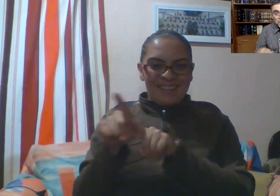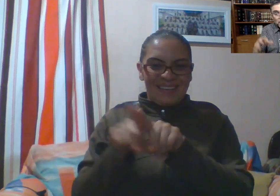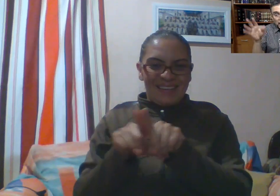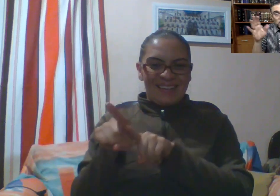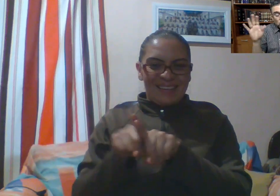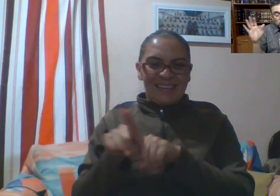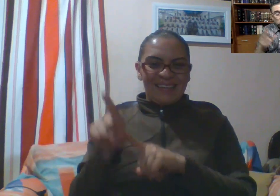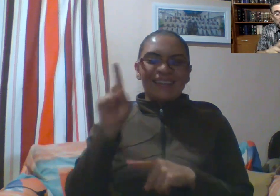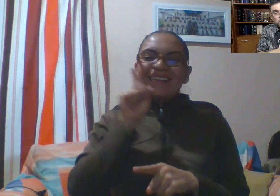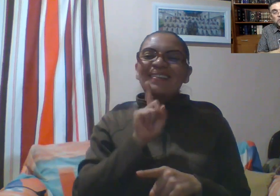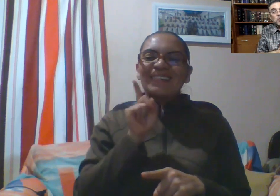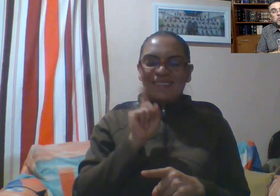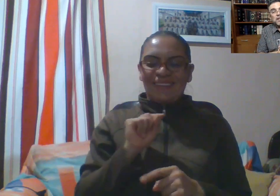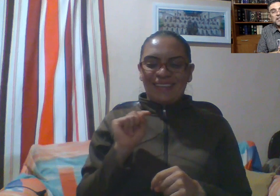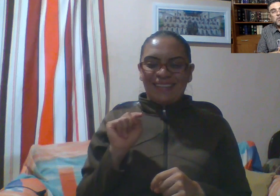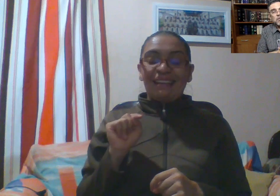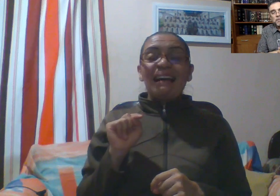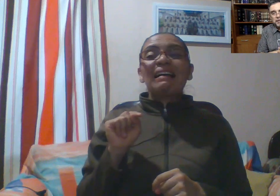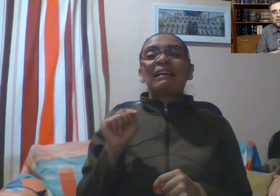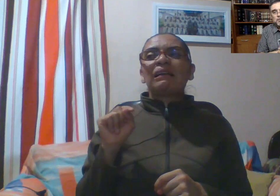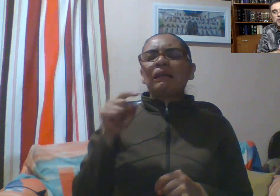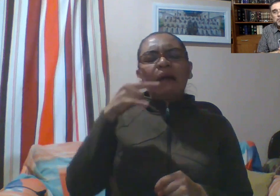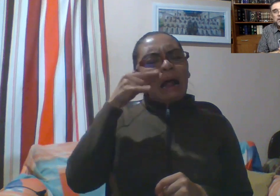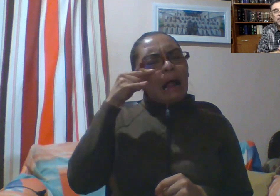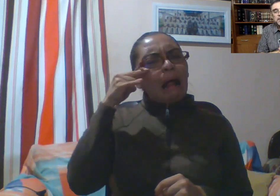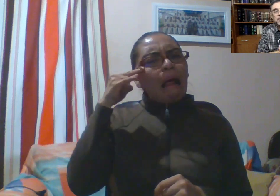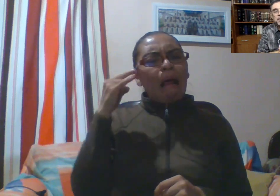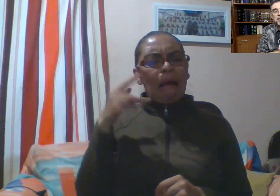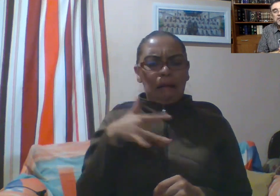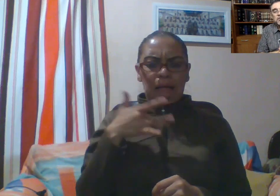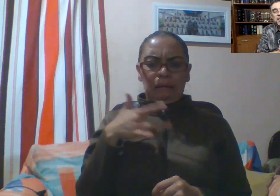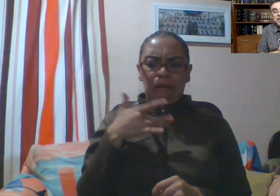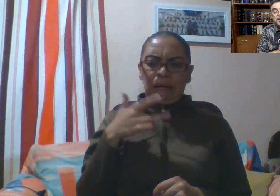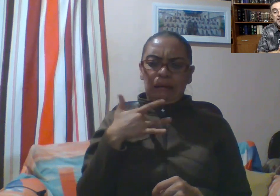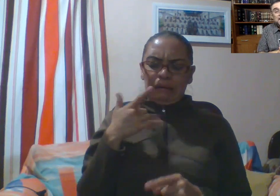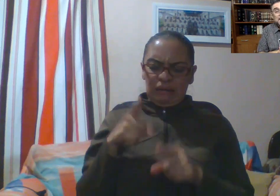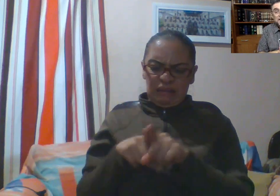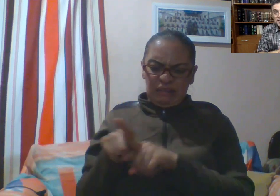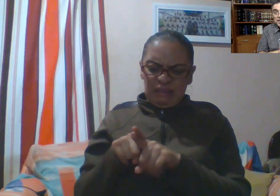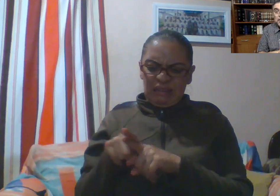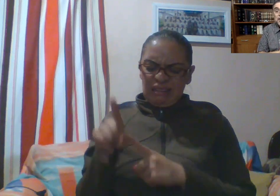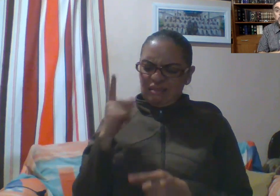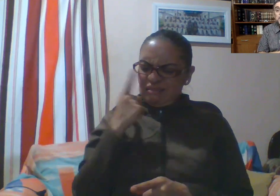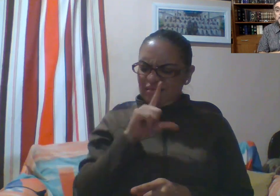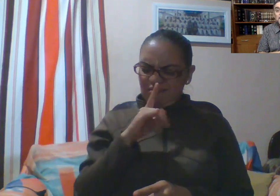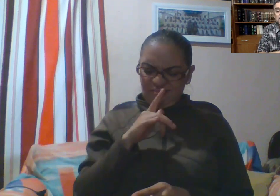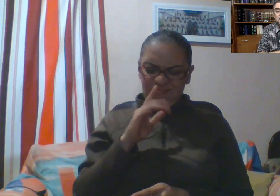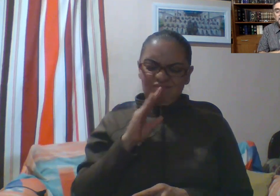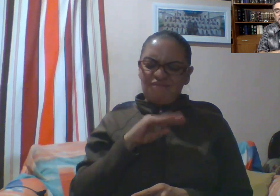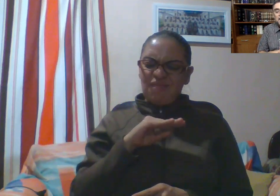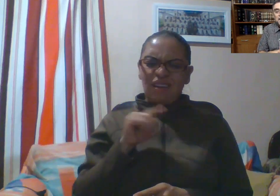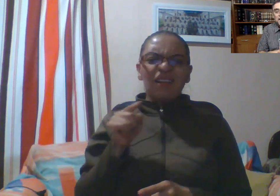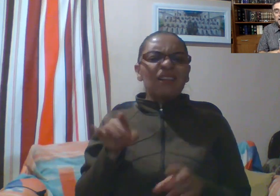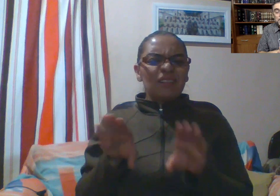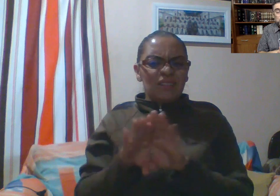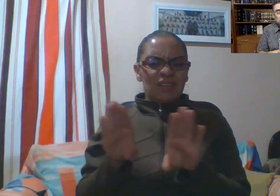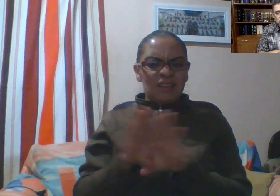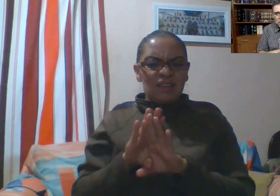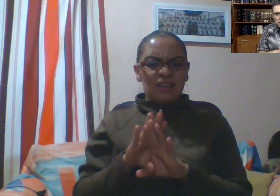Hay un cuento por ahí, un cuento educativo, que me parece que es para padres más que para niños, que dice así, se llama El niño invisible. Y alguien le pregunta, ¿cómo es que